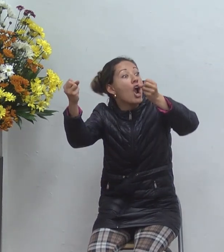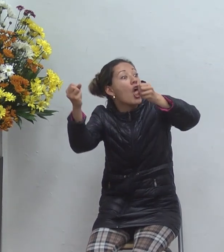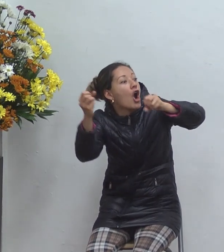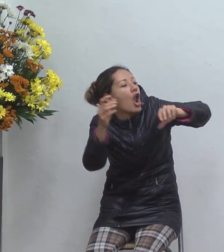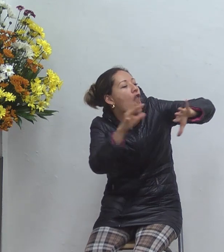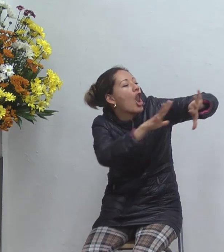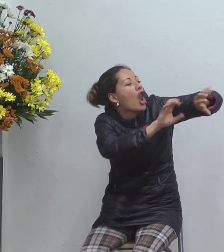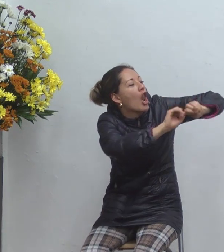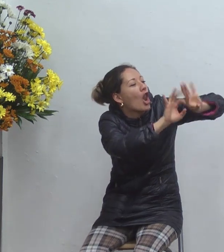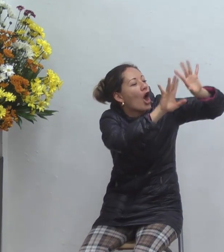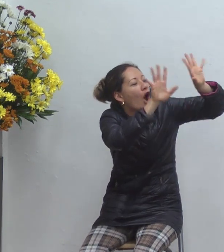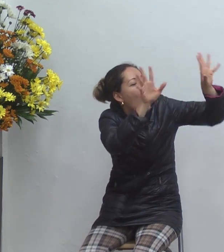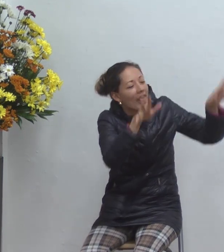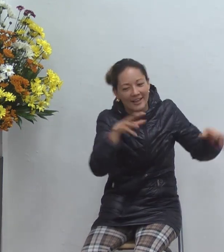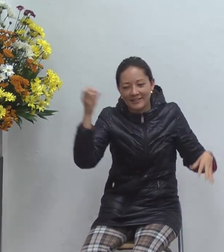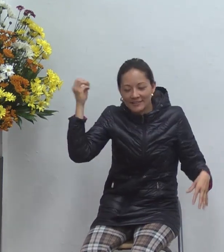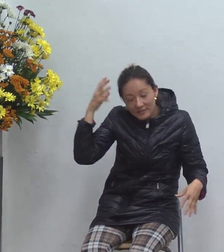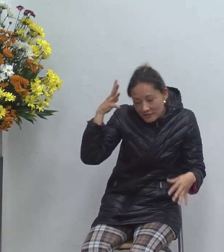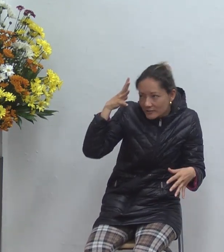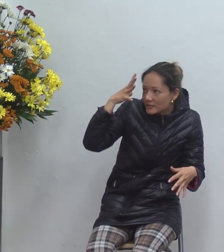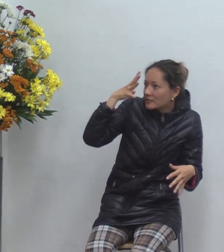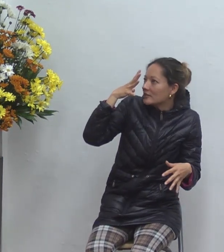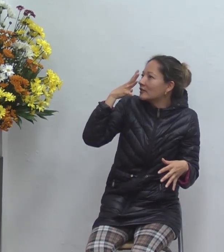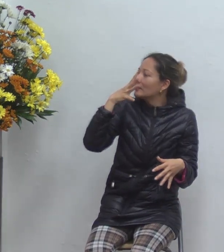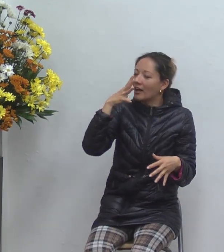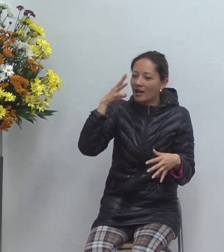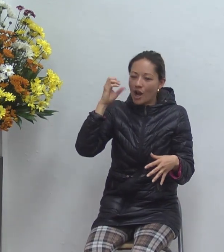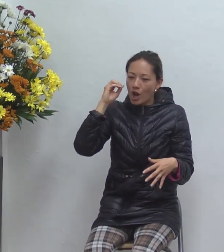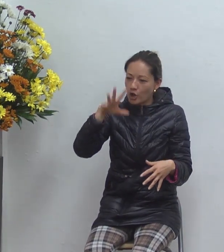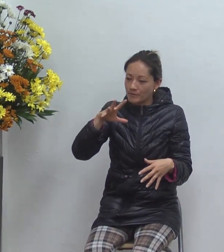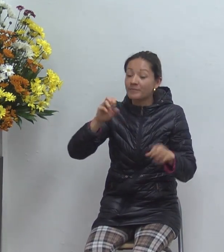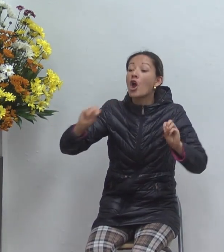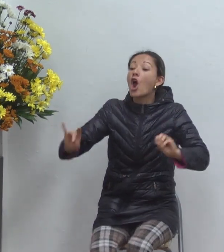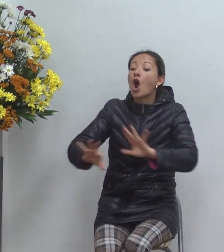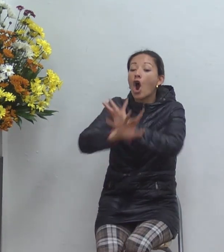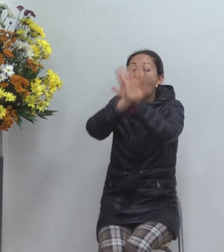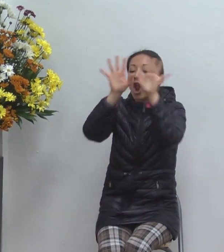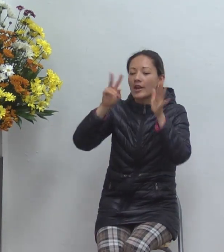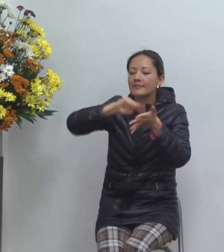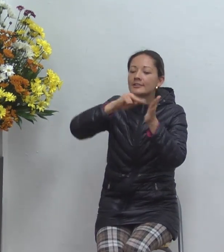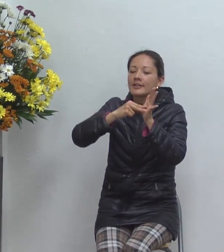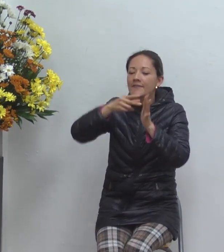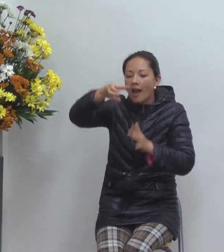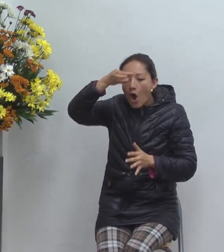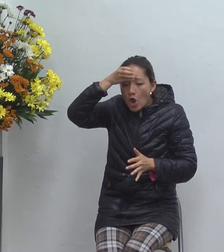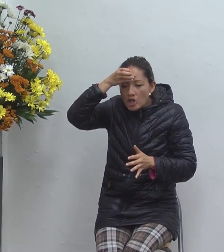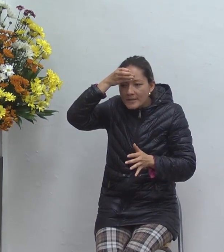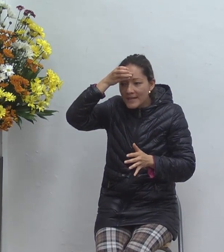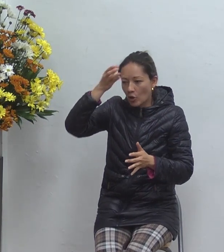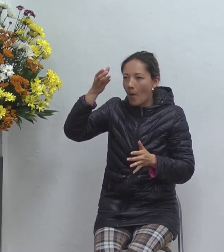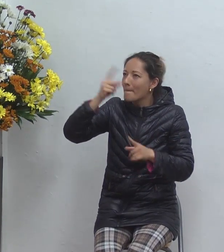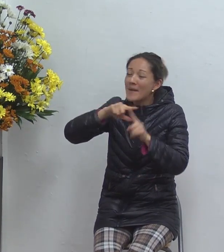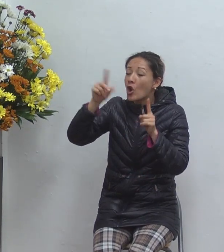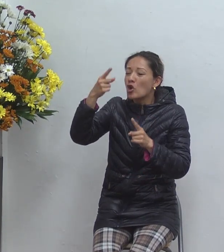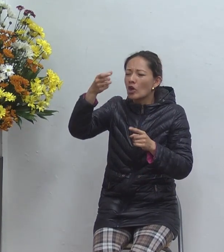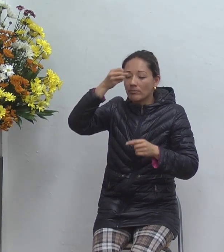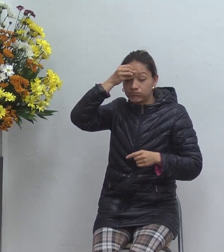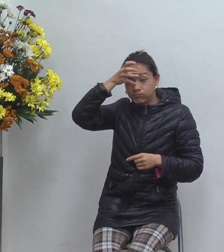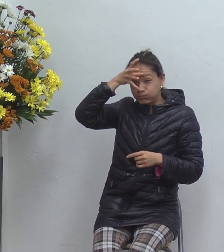ahora han recibido gloria gloria es conocimiento iluminación pero no intelectual y es que yo batallo con